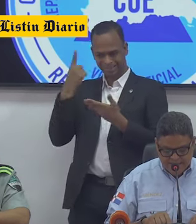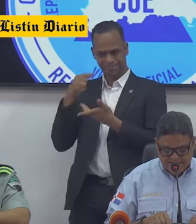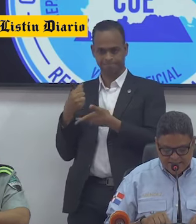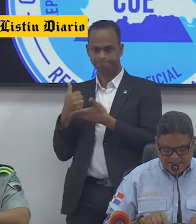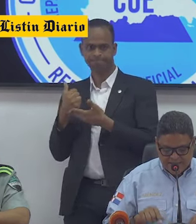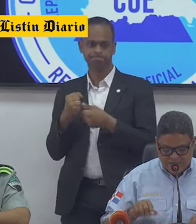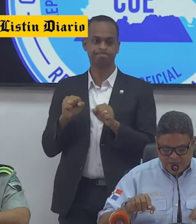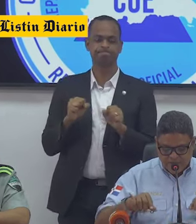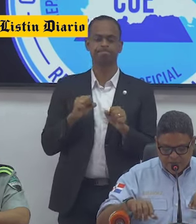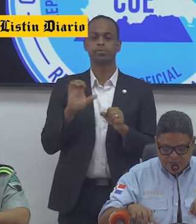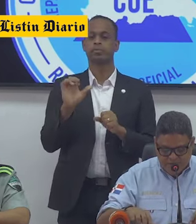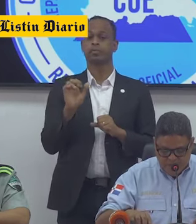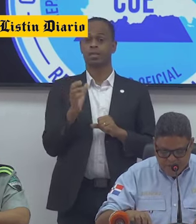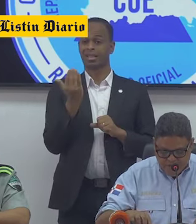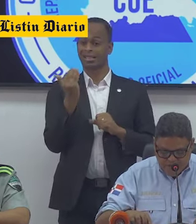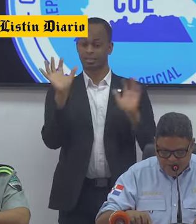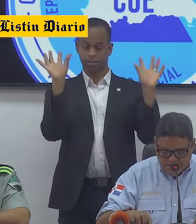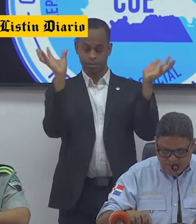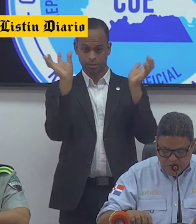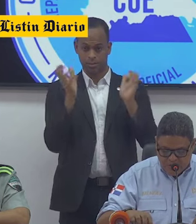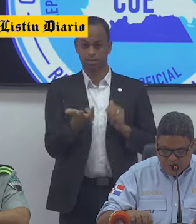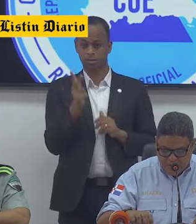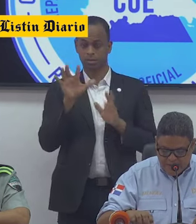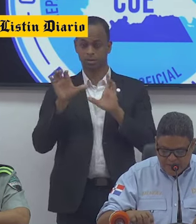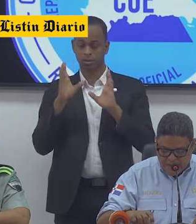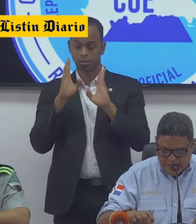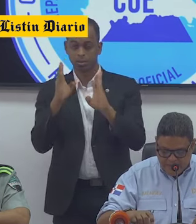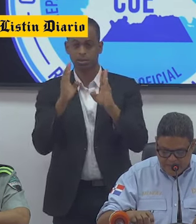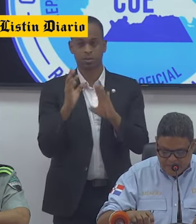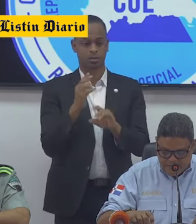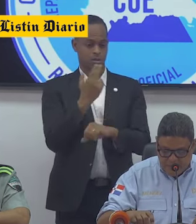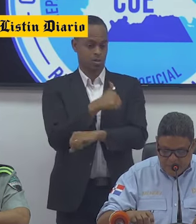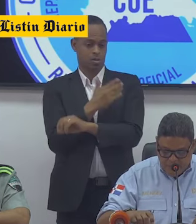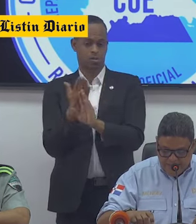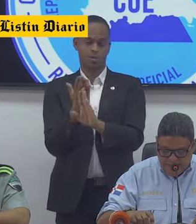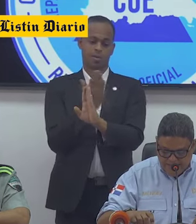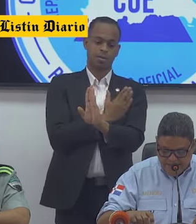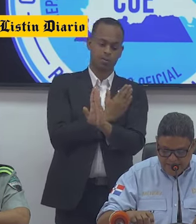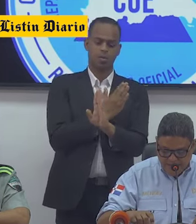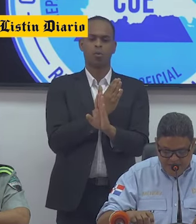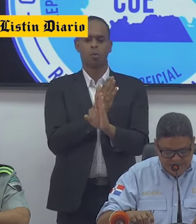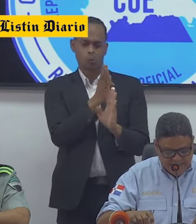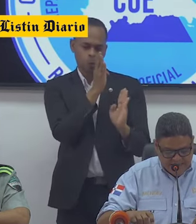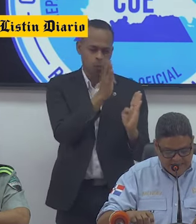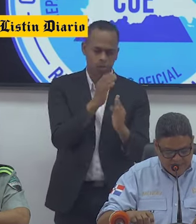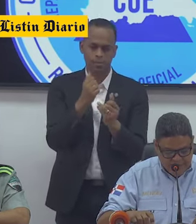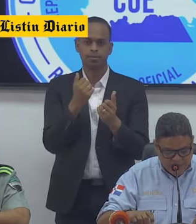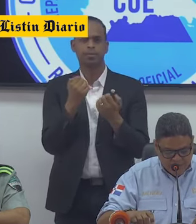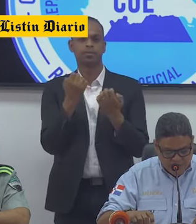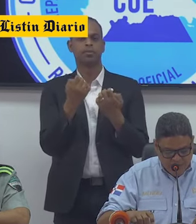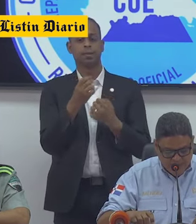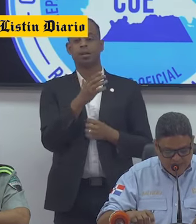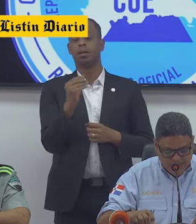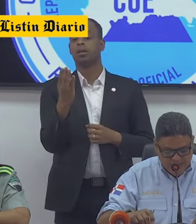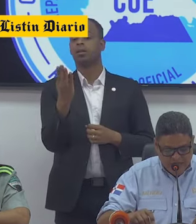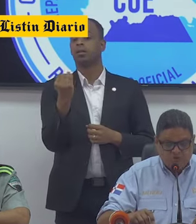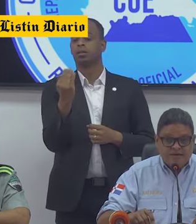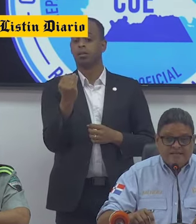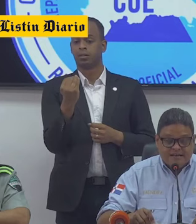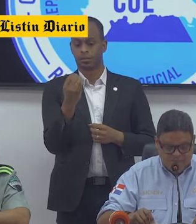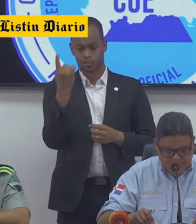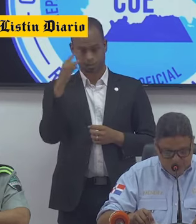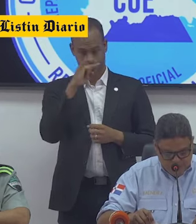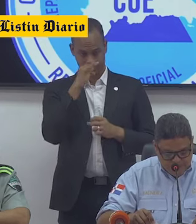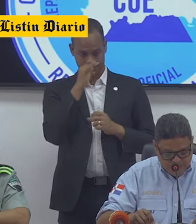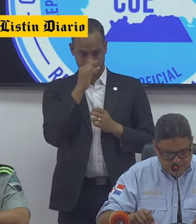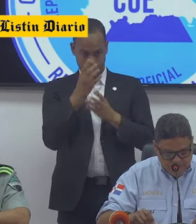equipadas, se instalaron 3 puestos de atención prehospitalaria y se instalaron 14 puestos de niños